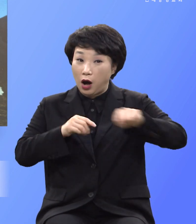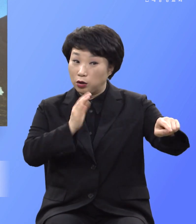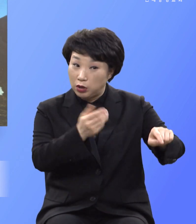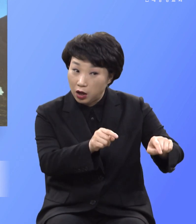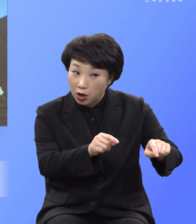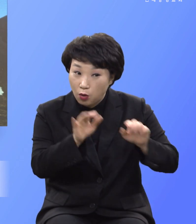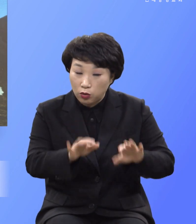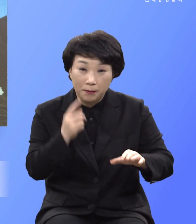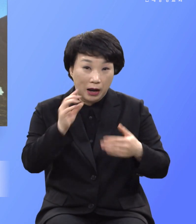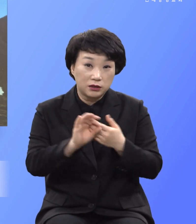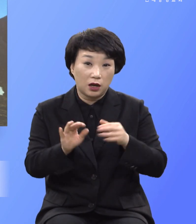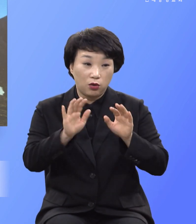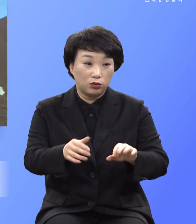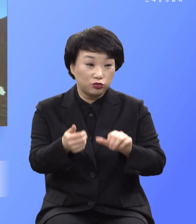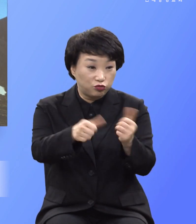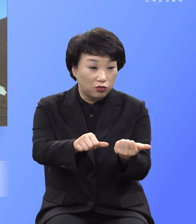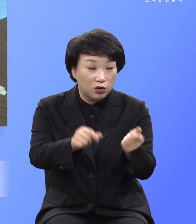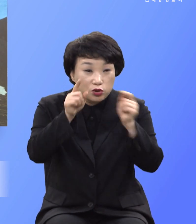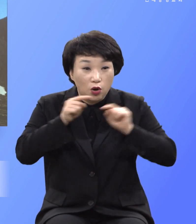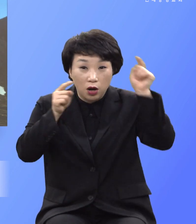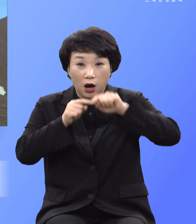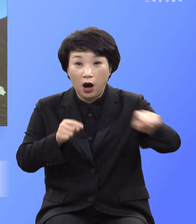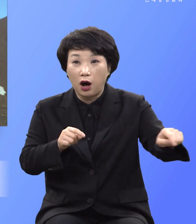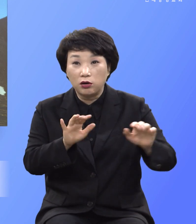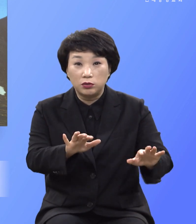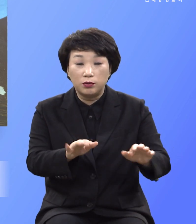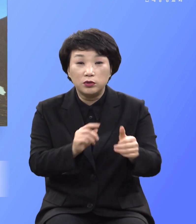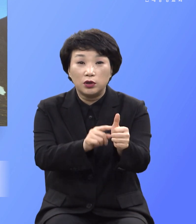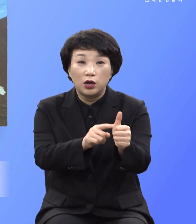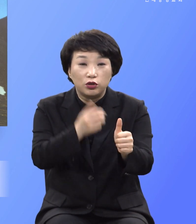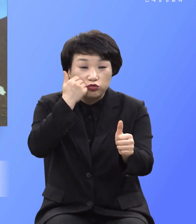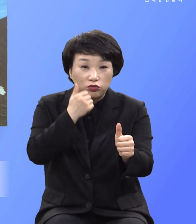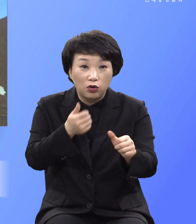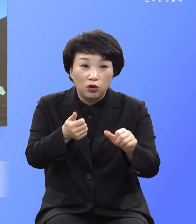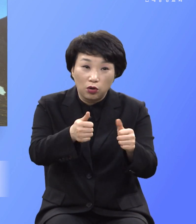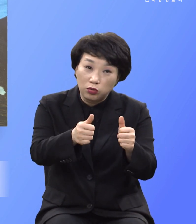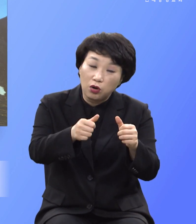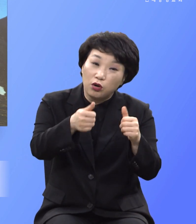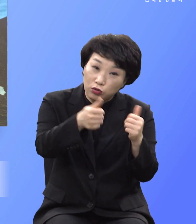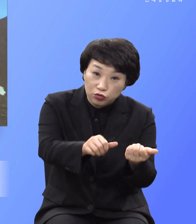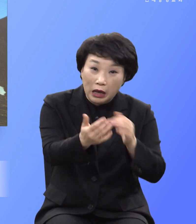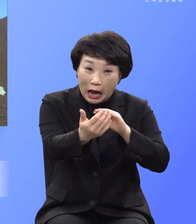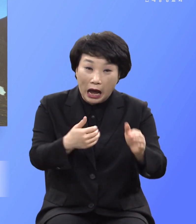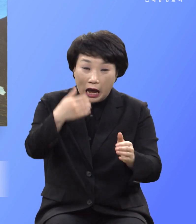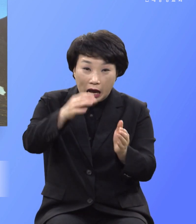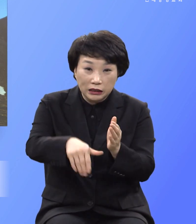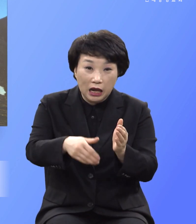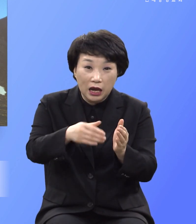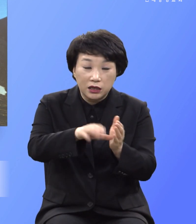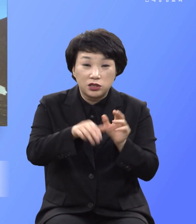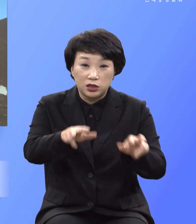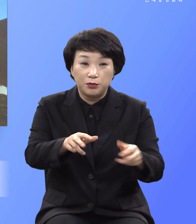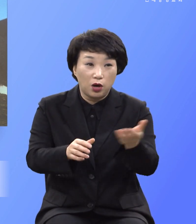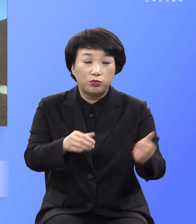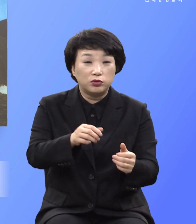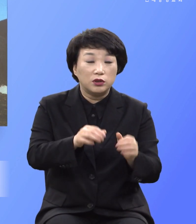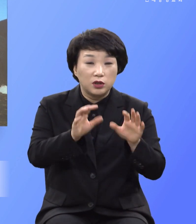소멸되는데 그럼 육체가 끝나기 전에 살려내야 되겠지 포기하겠어요 끝까지 살려내야